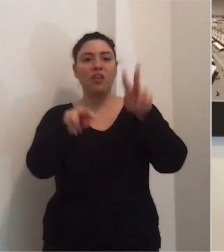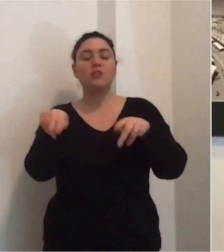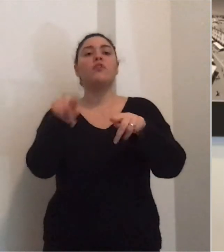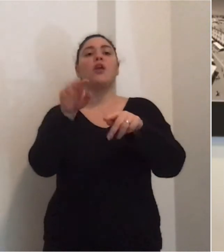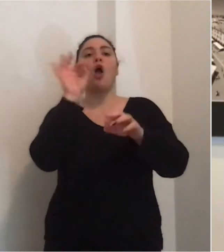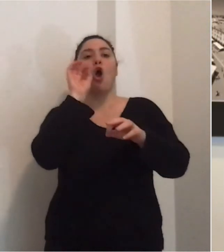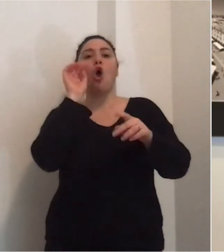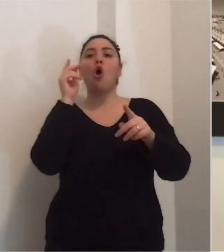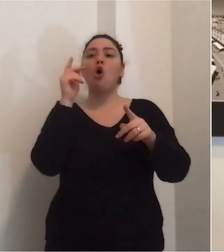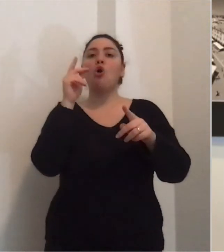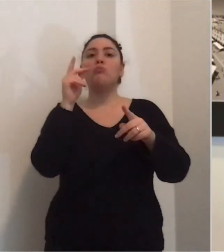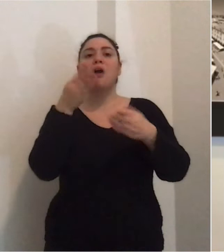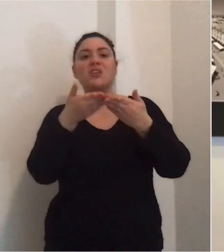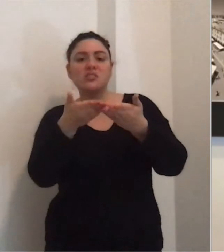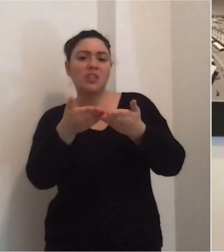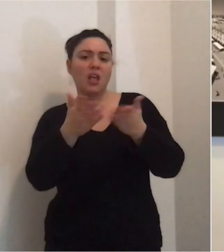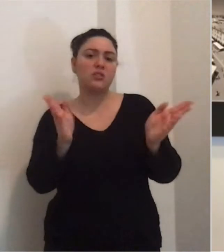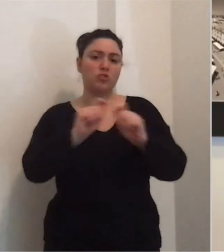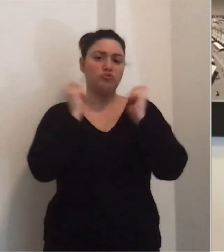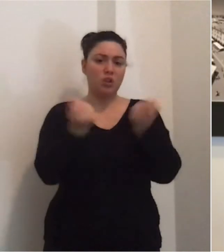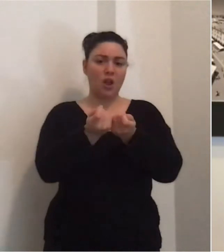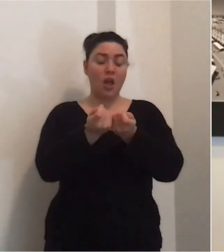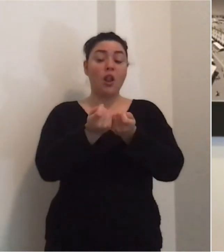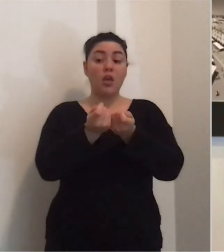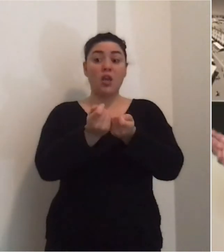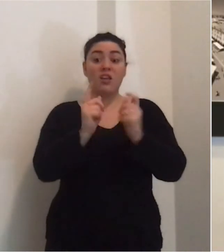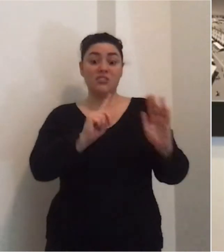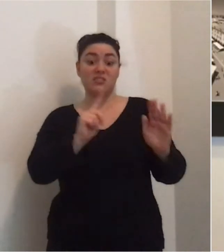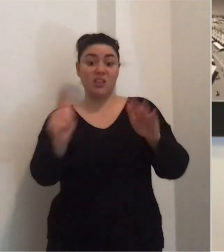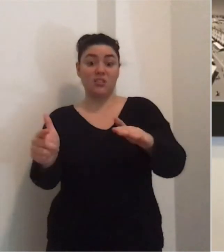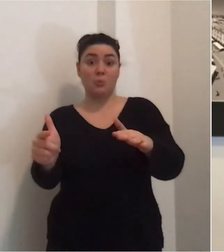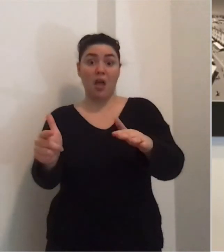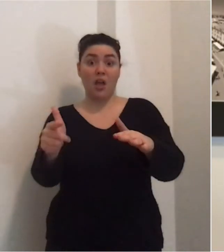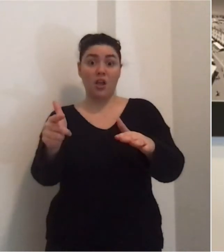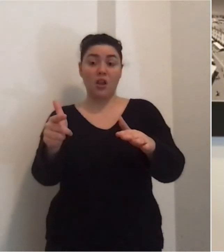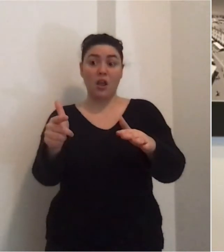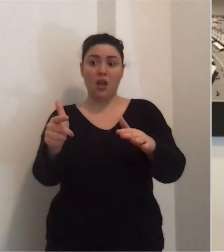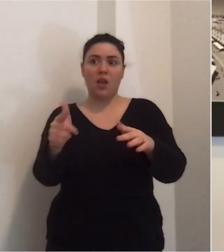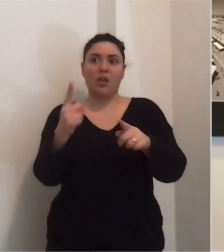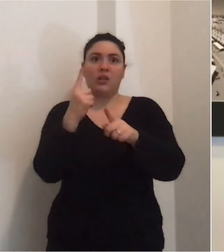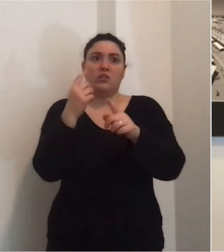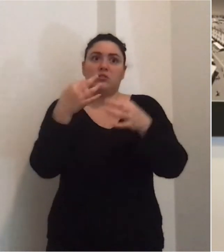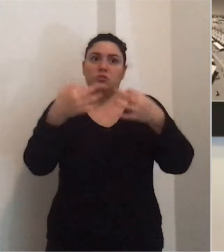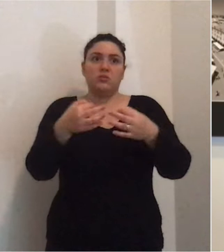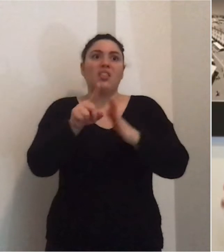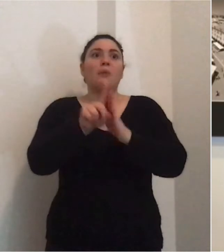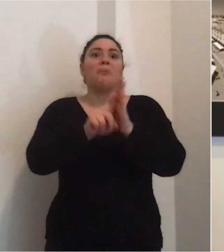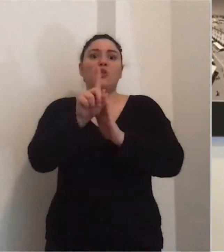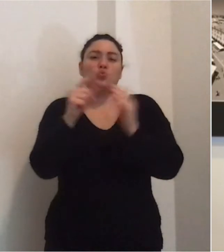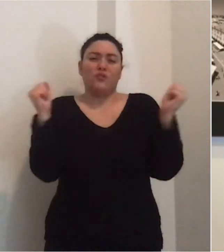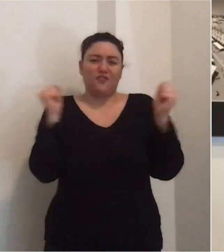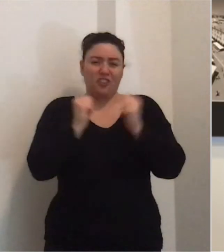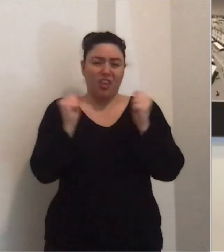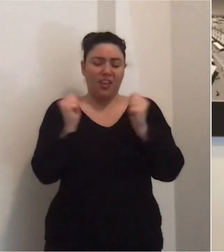le verifiche, per assistere sostanzialmente. Si preannuncia una settimana fredda e quindi quelle tutte